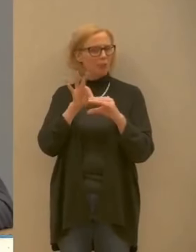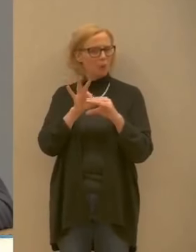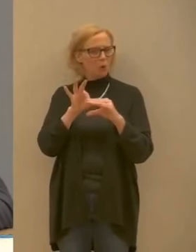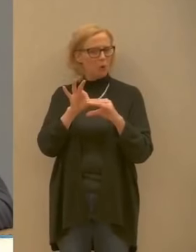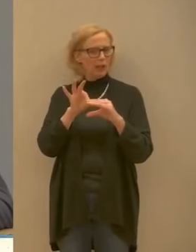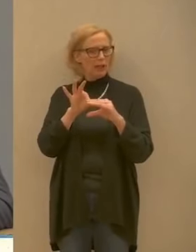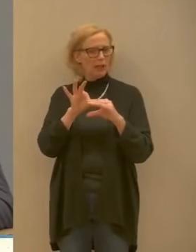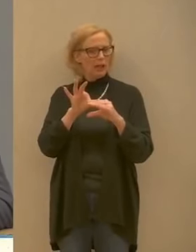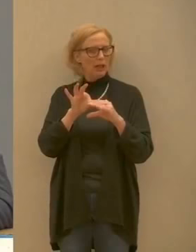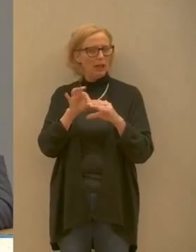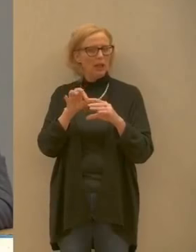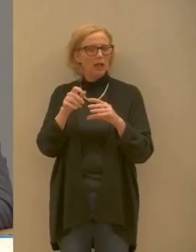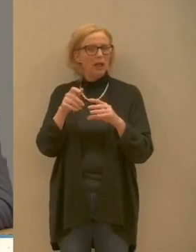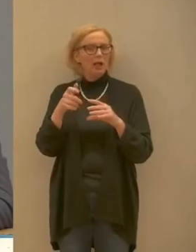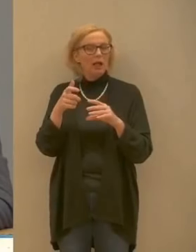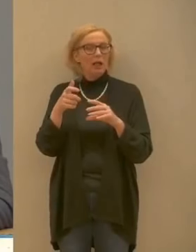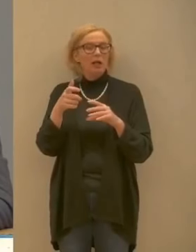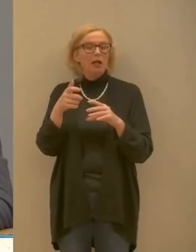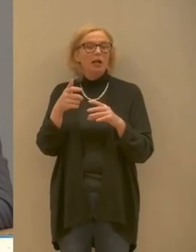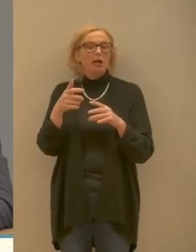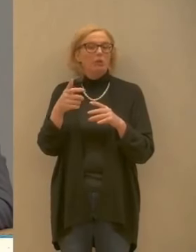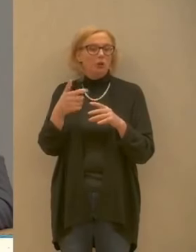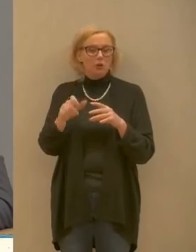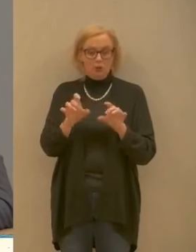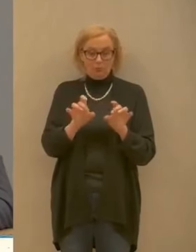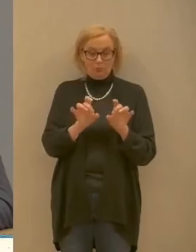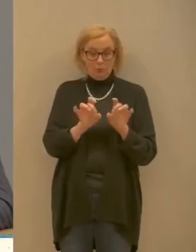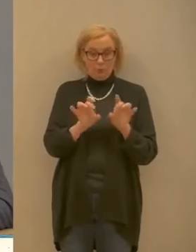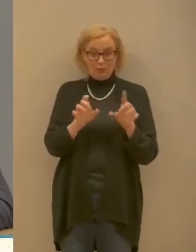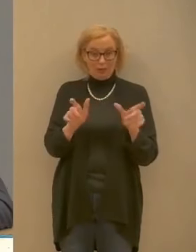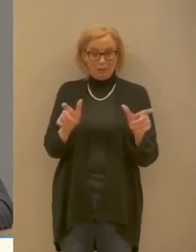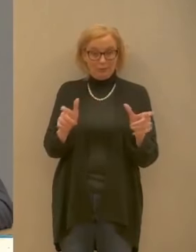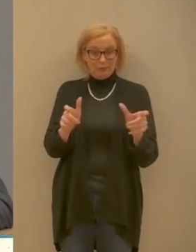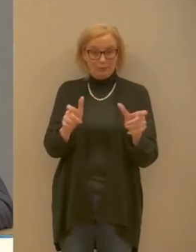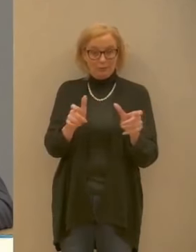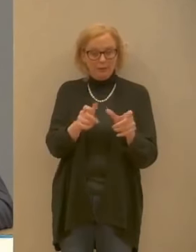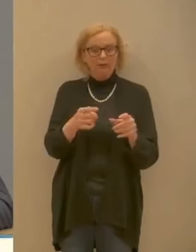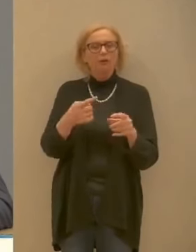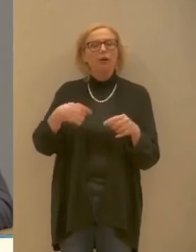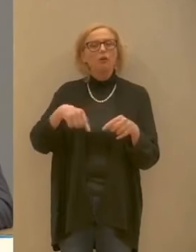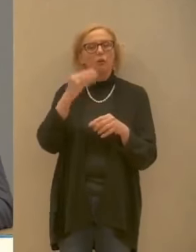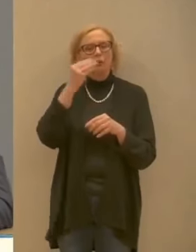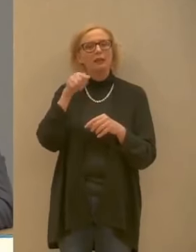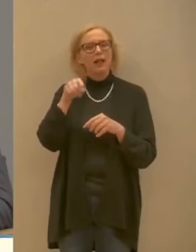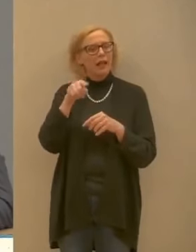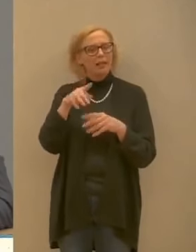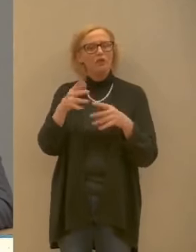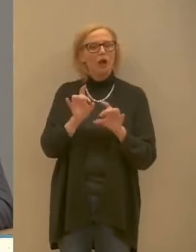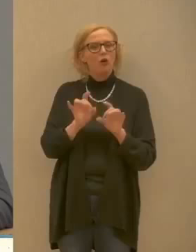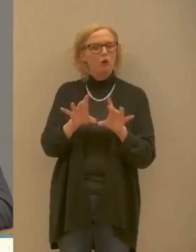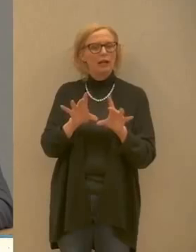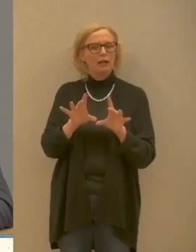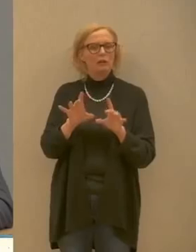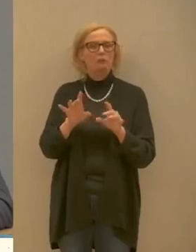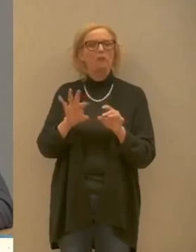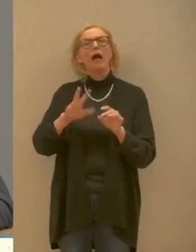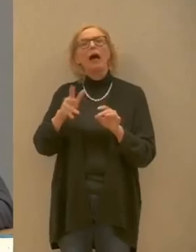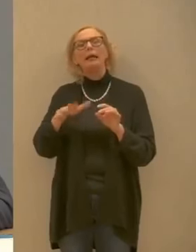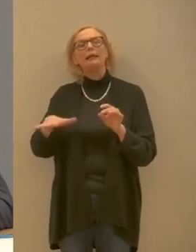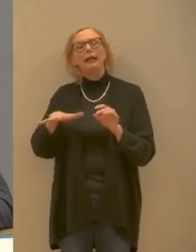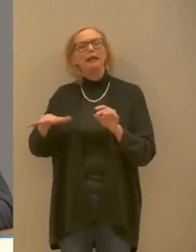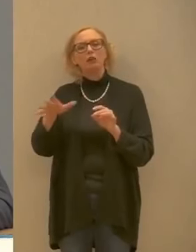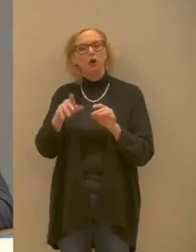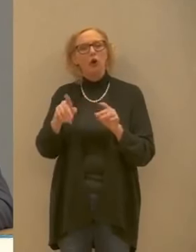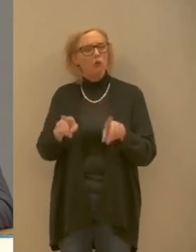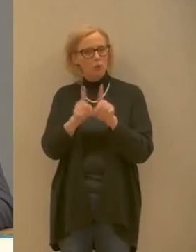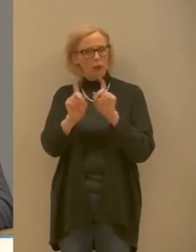circoscrivere il contagio la consideriamo contagiata, cosa che non aveva in altri territori e che quindi dà l